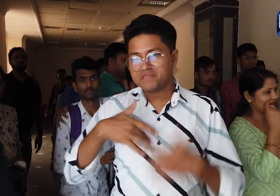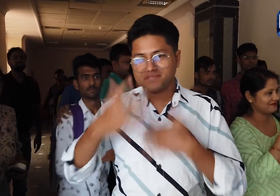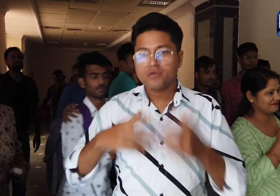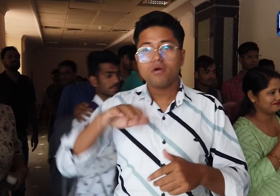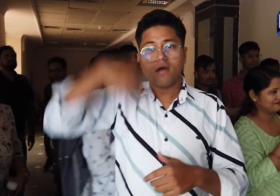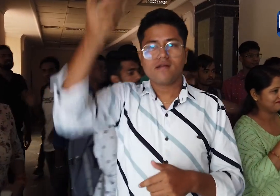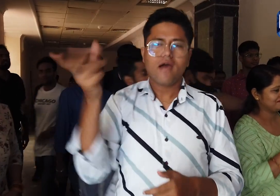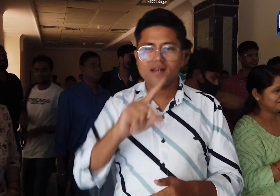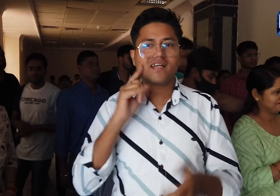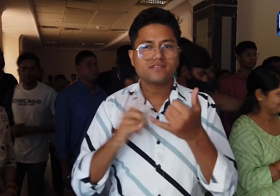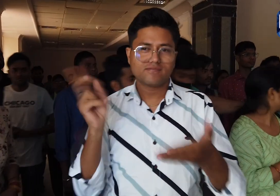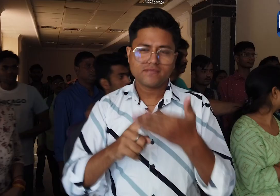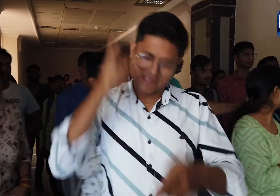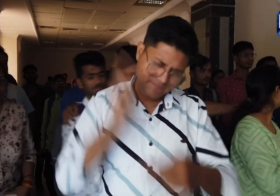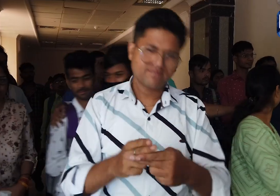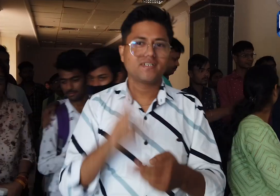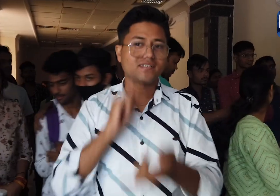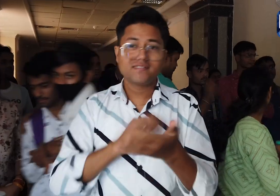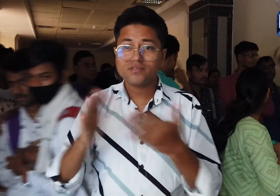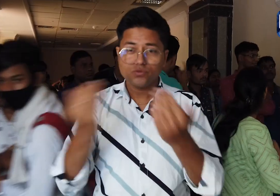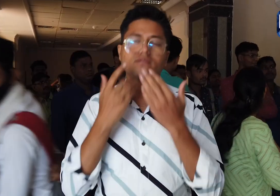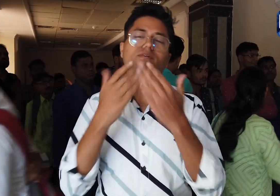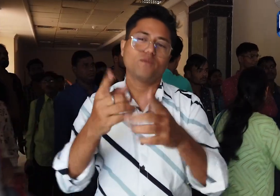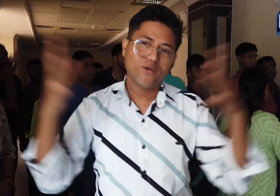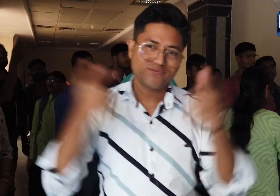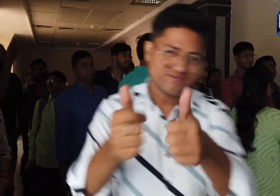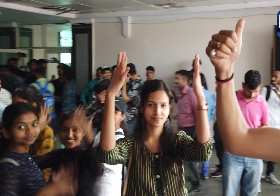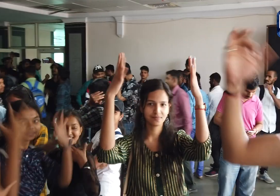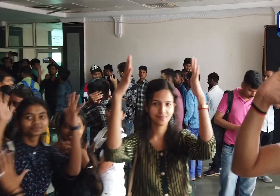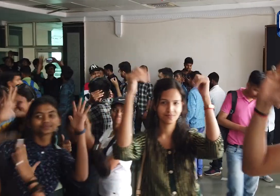आयसेच न्यूज को आयसेल में फिल्म की व्याक्या बंद नहीं करनी चाहिए आपके समर्दन के लिए दन्यवाद